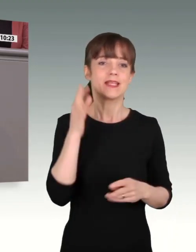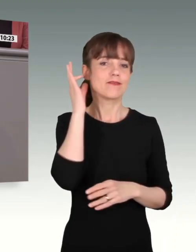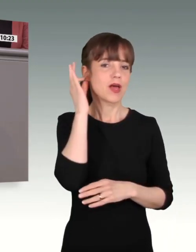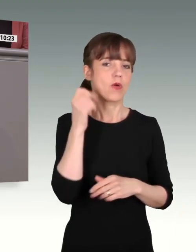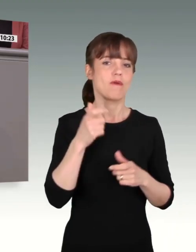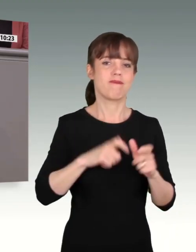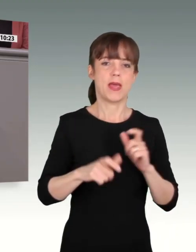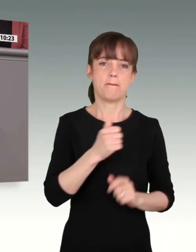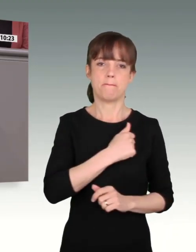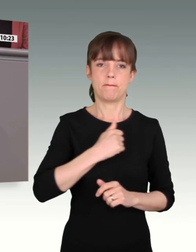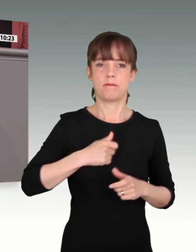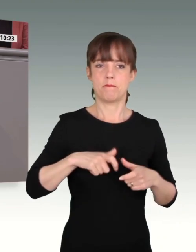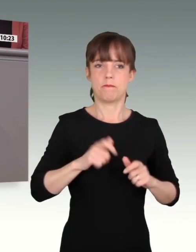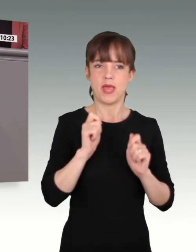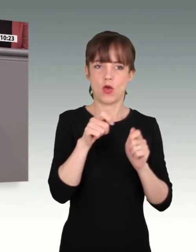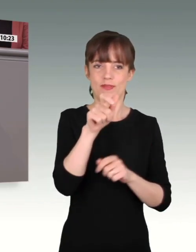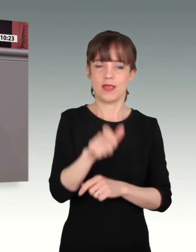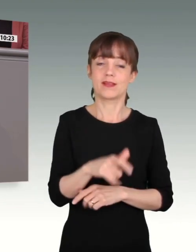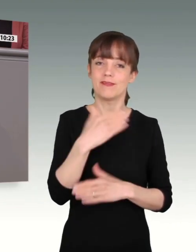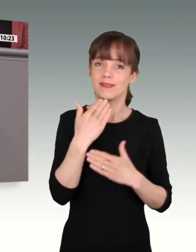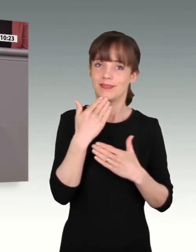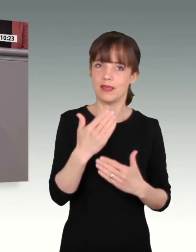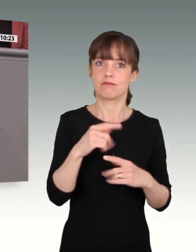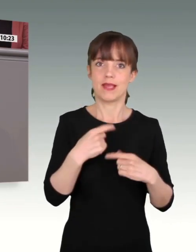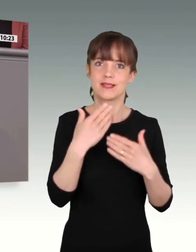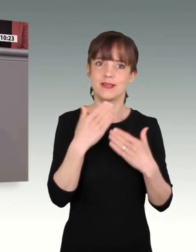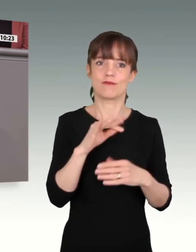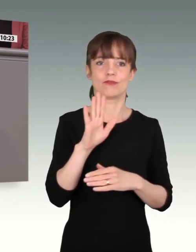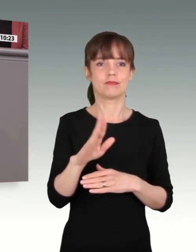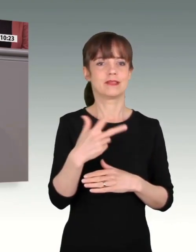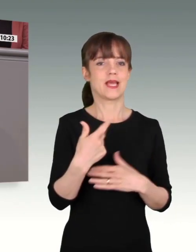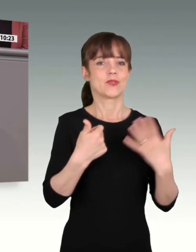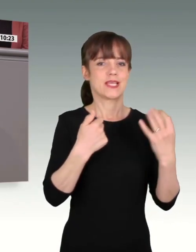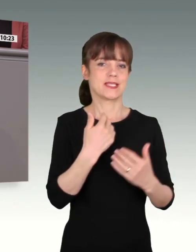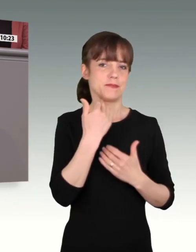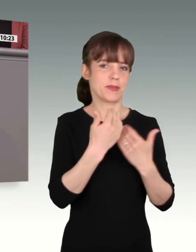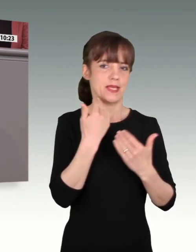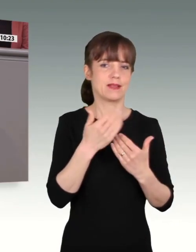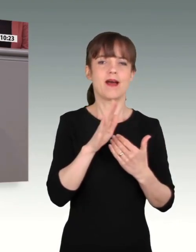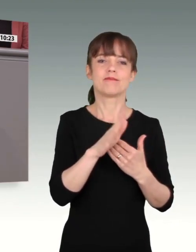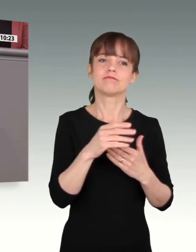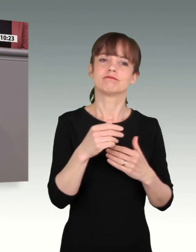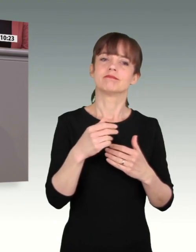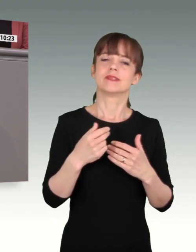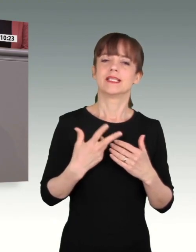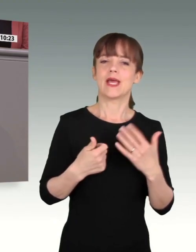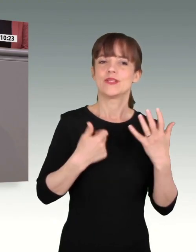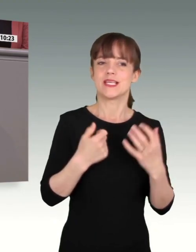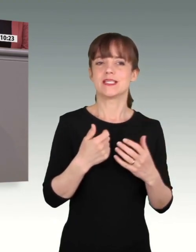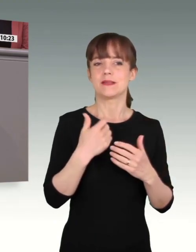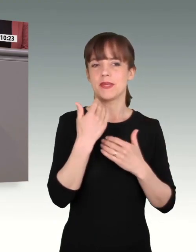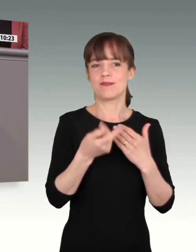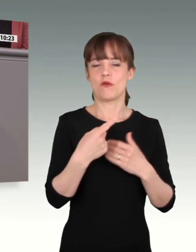und wieder sozusagen eine Mängelliste in Form dieses Berichtes vorgelegt haben, was den Zustand der Ausrüstung,